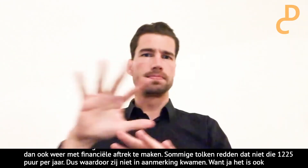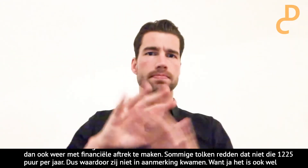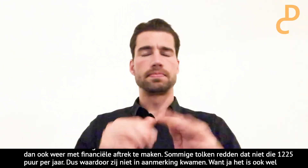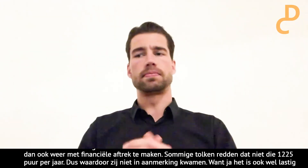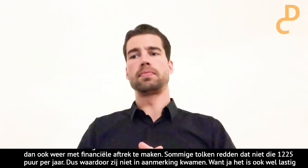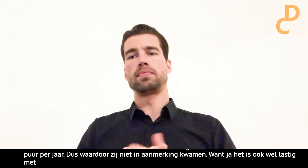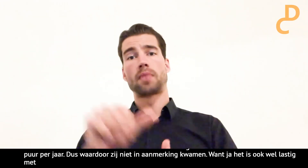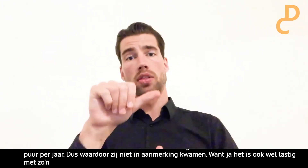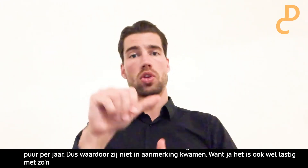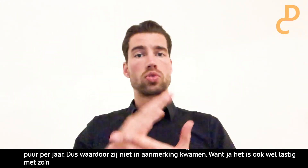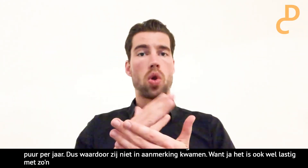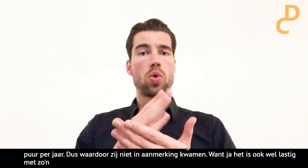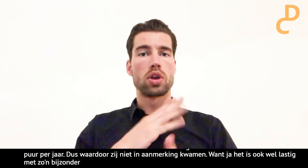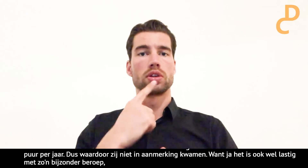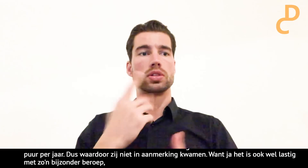voorbereidingstijd, hoort dat er allemaal bij? Het is wat vaag.